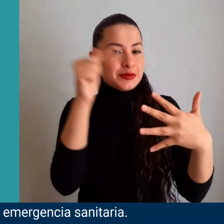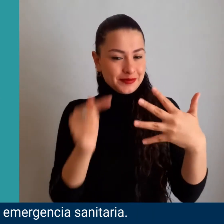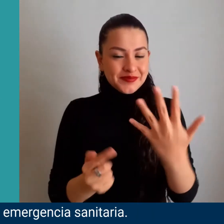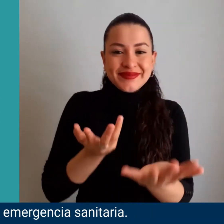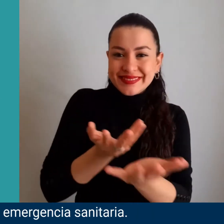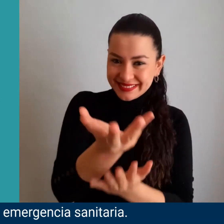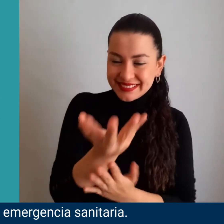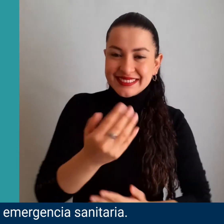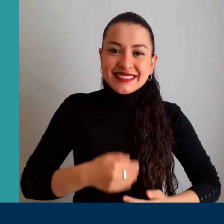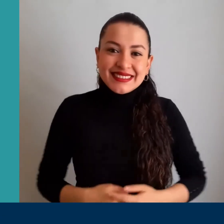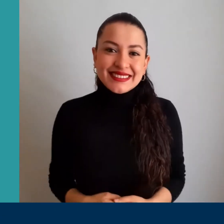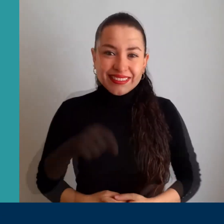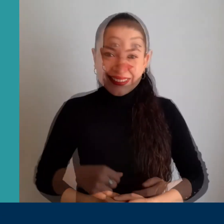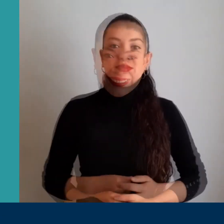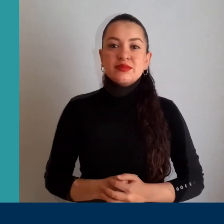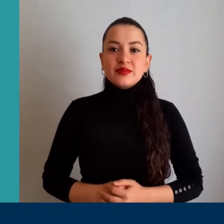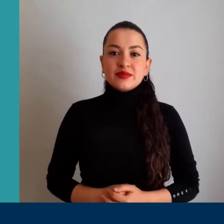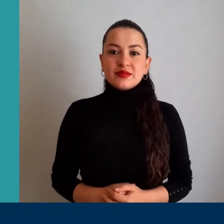emergencia sanitaria.